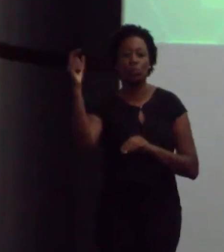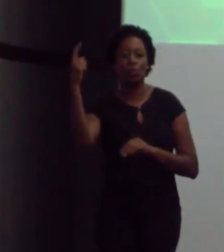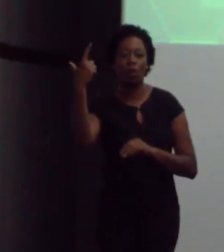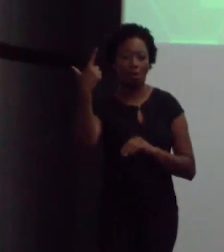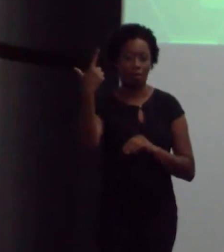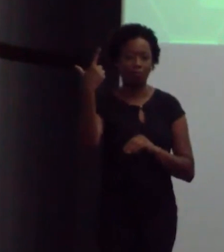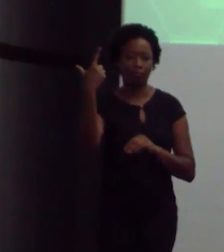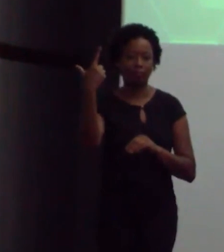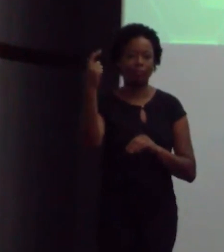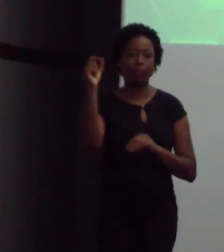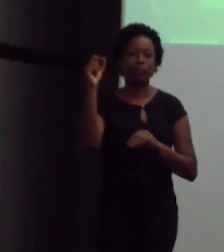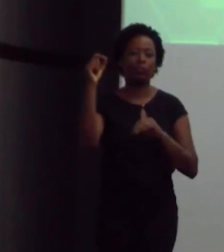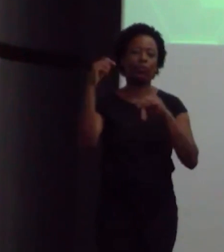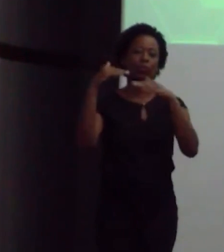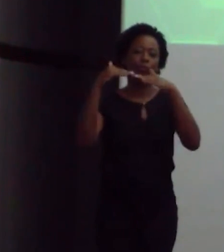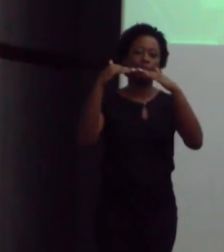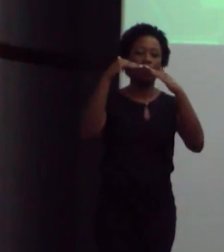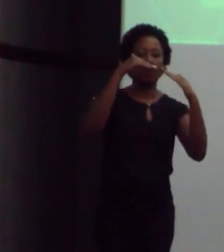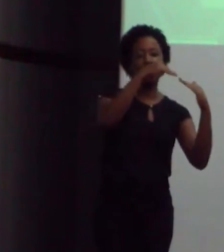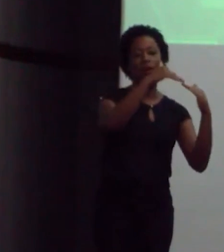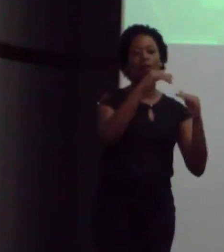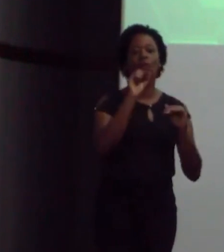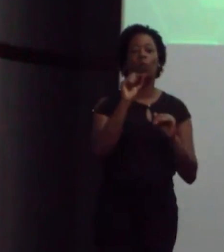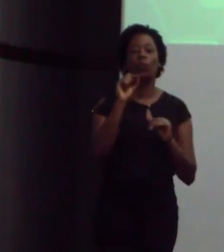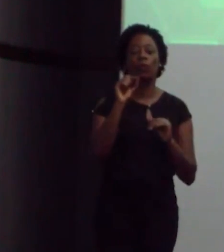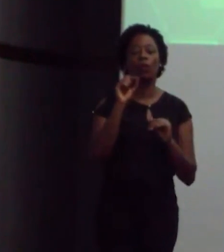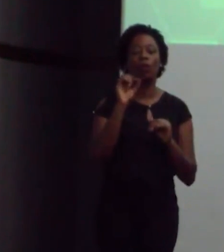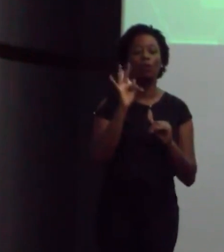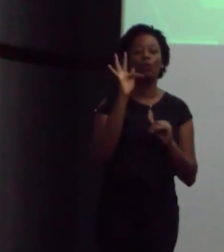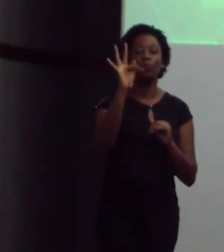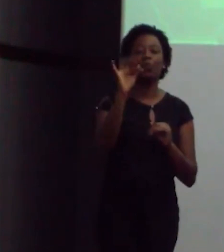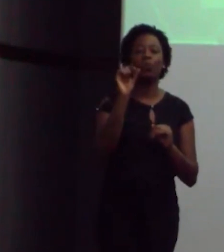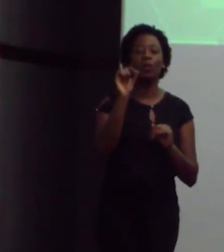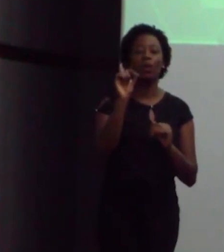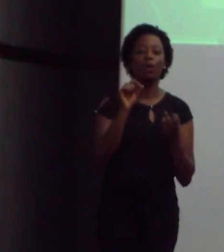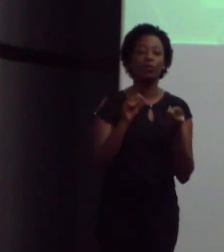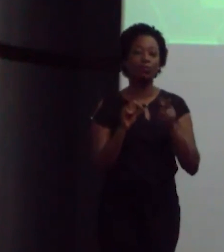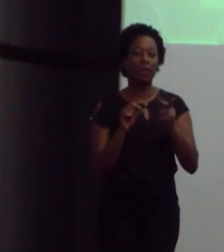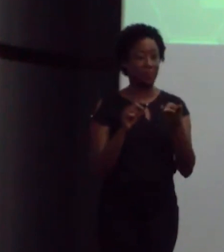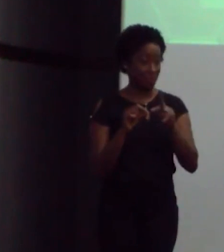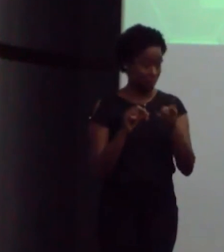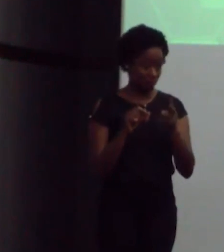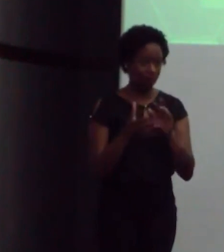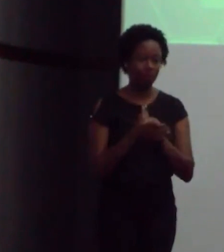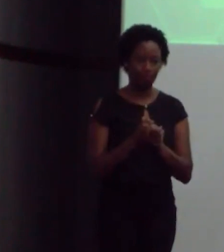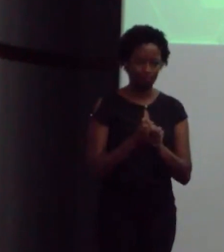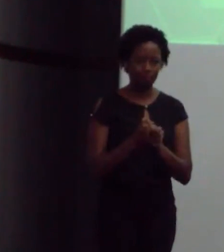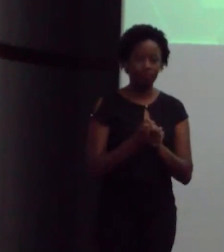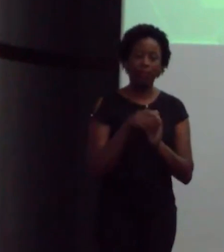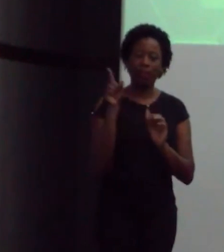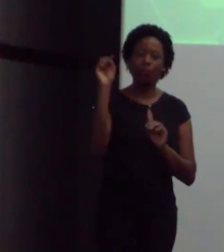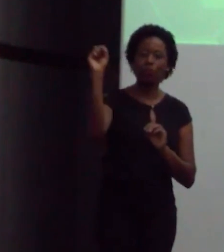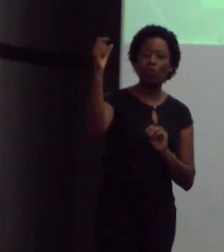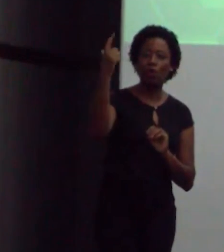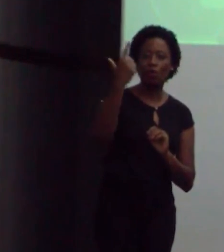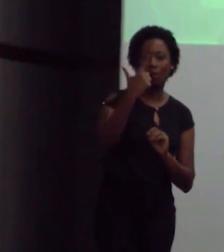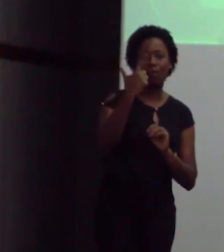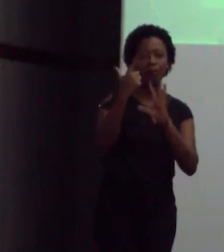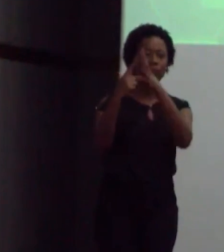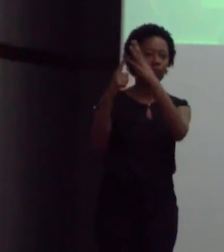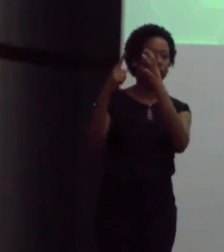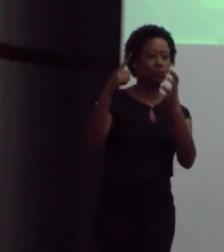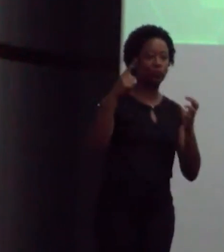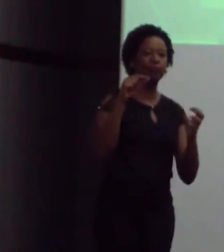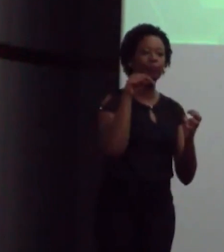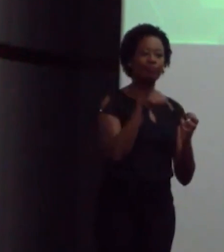o que é as usinas do futuro, que são as usinas híbridas. Esse solar pode alimentar o